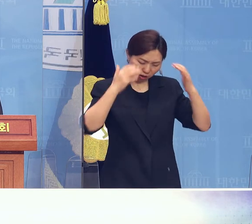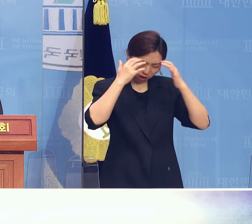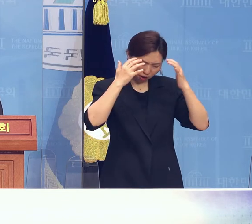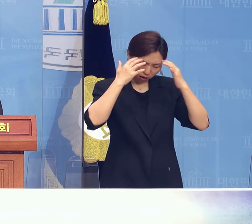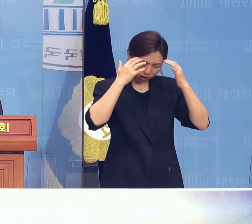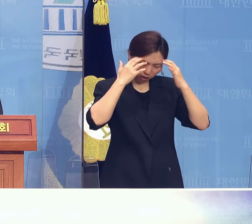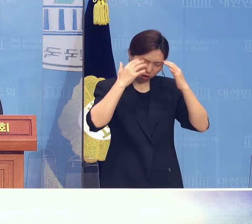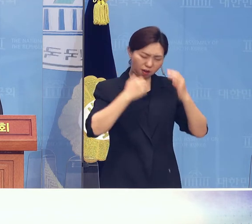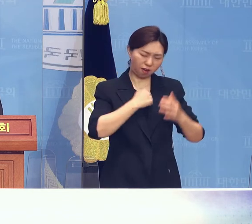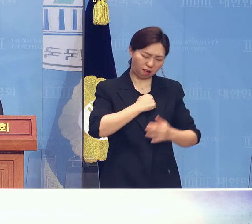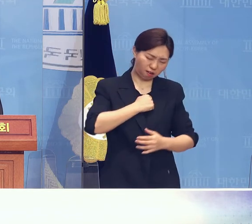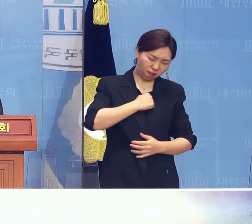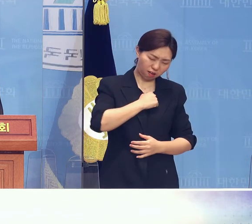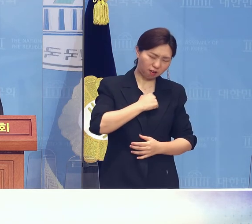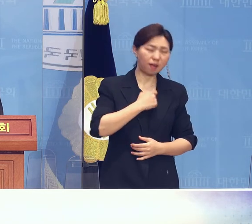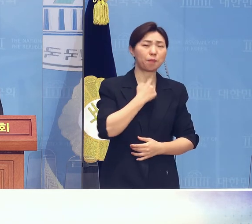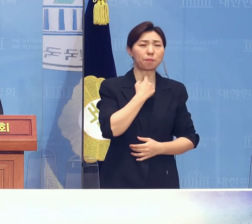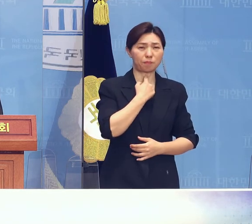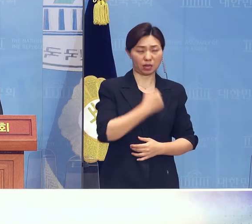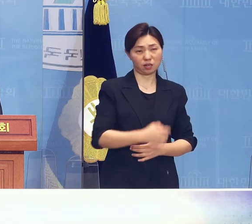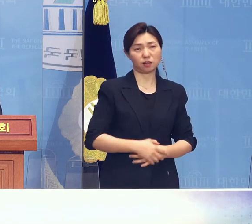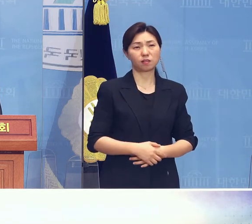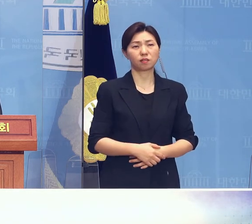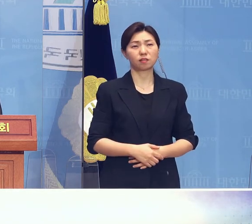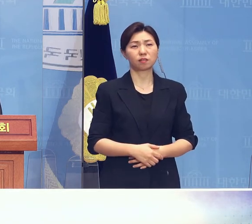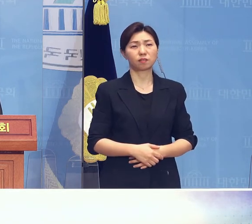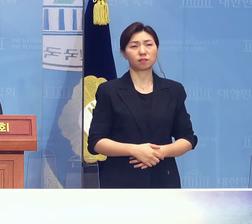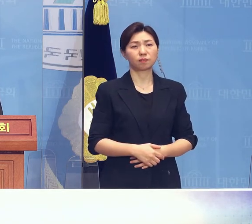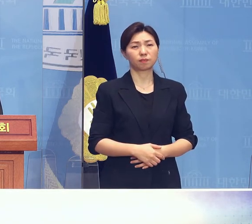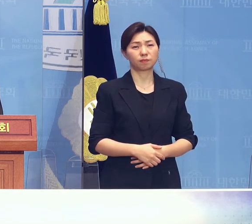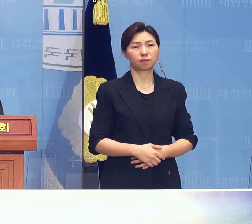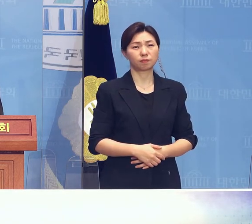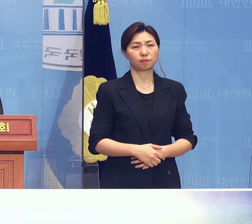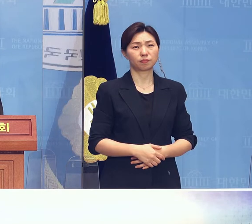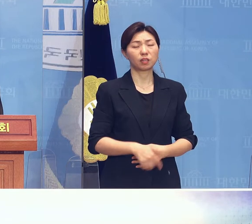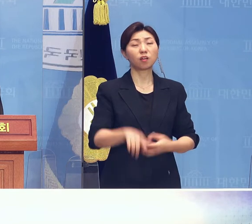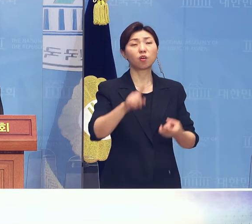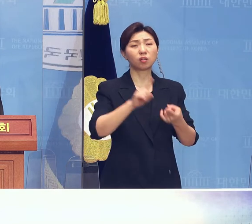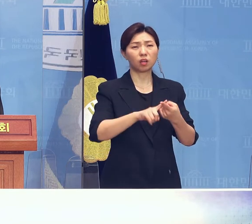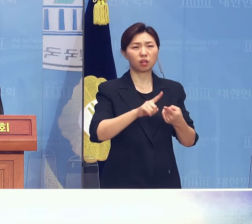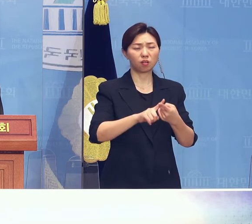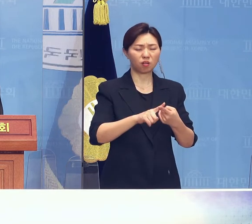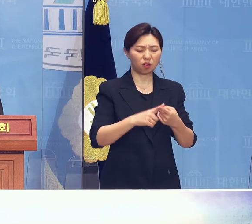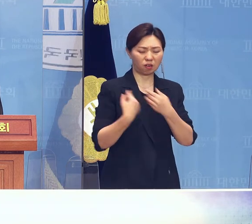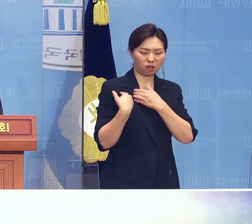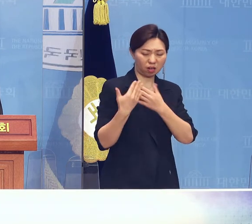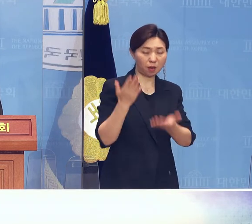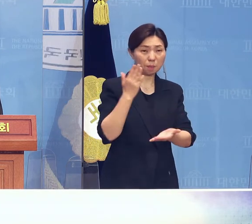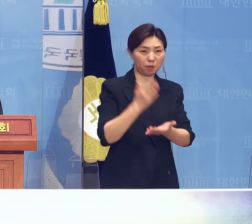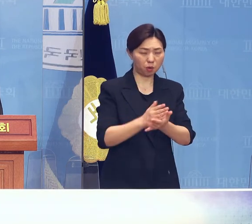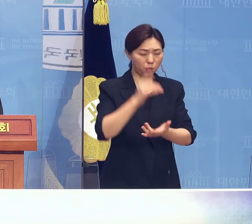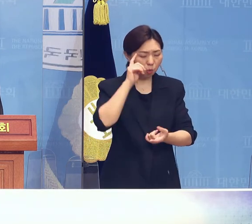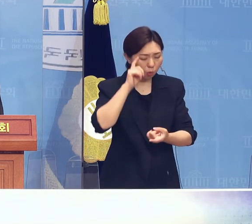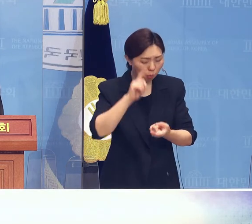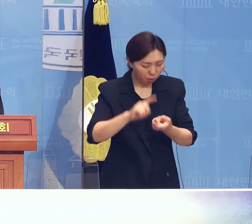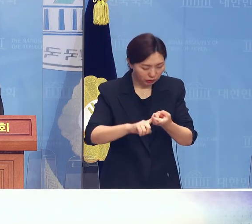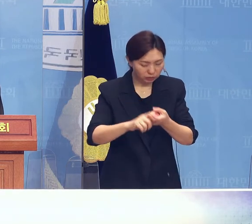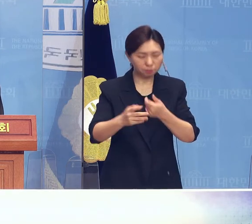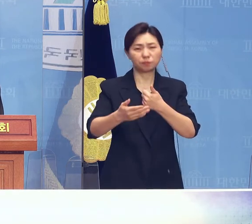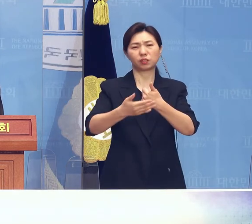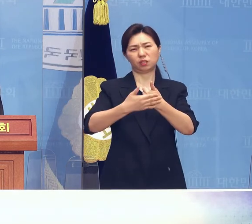내면하지 마시고 관심과 지원을